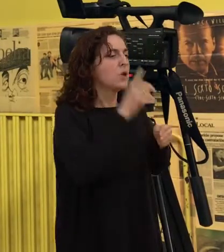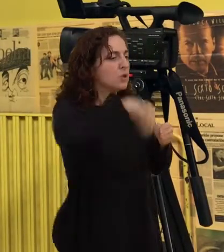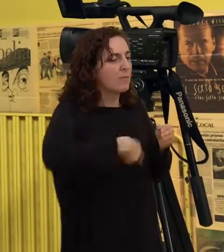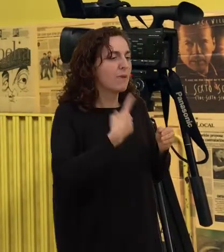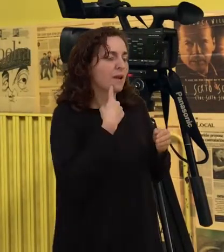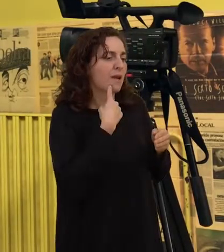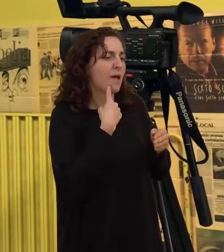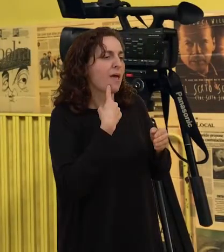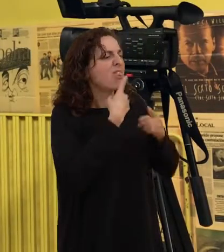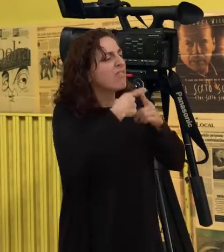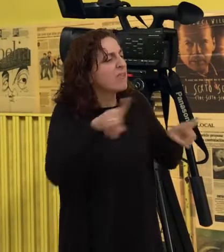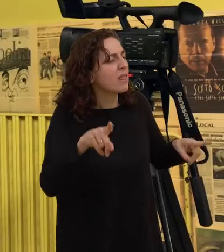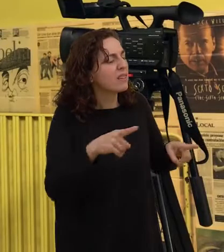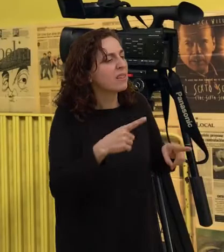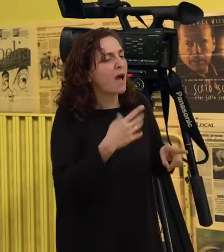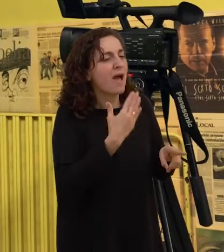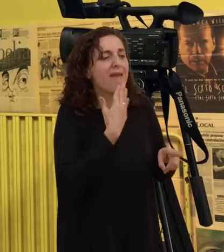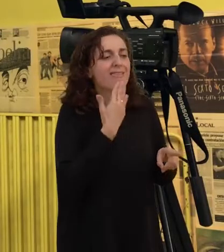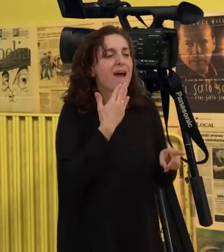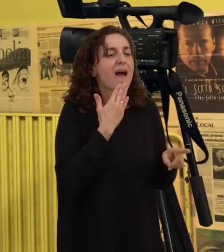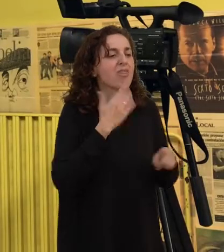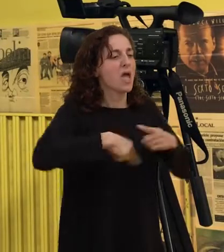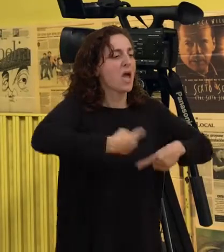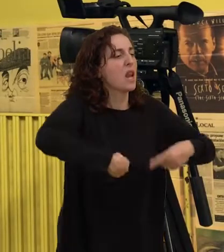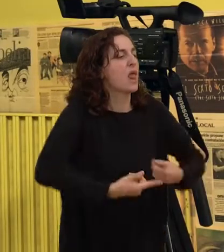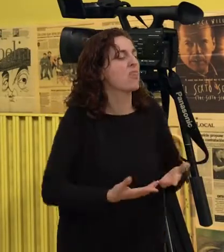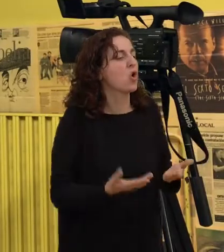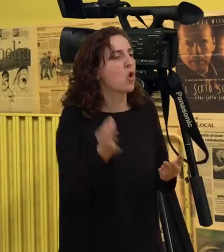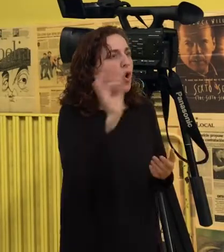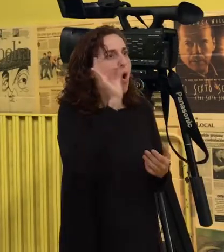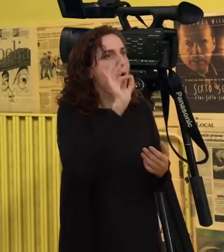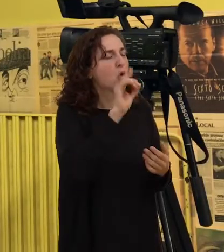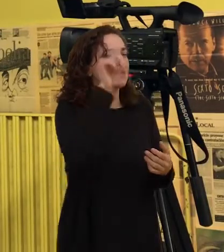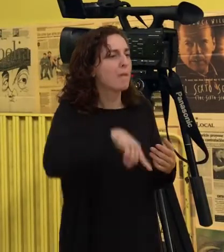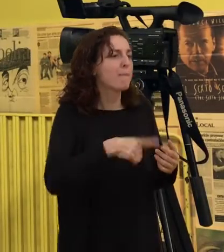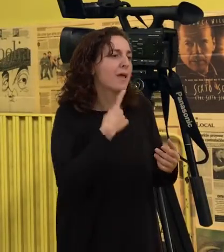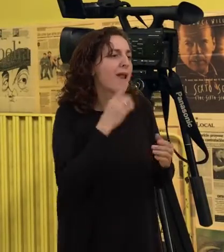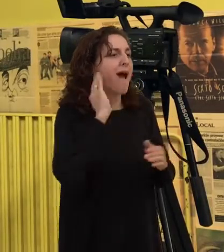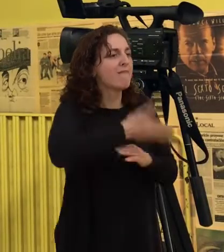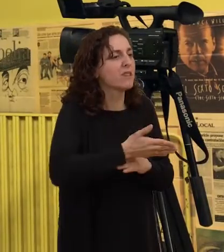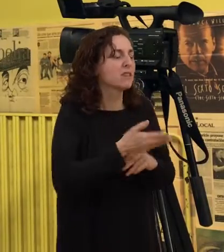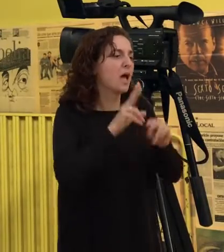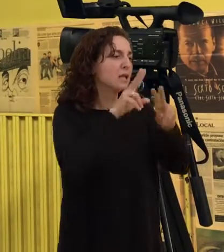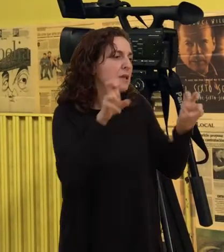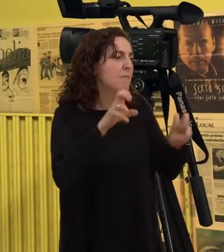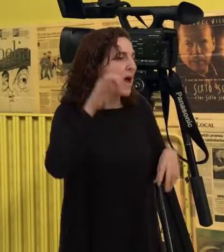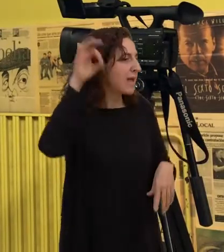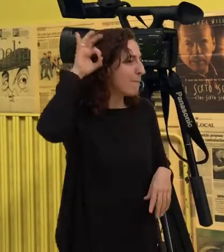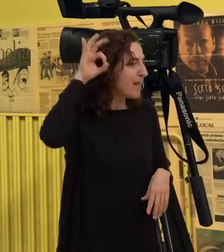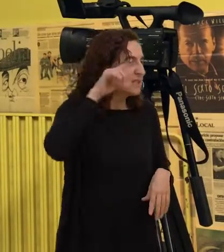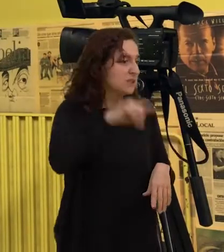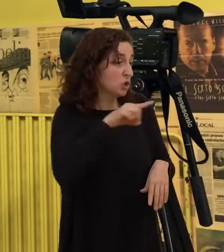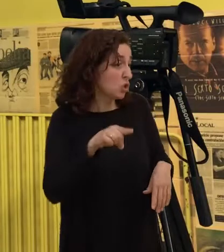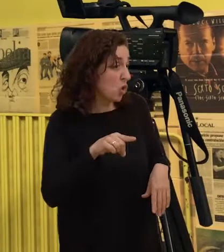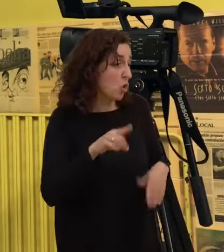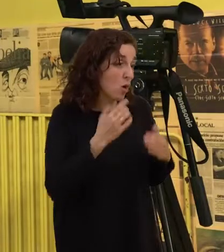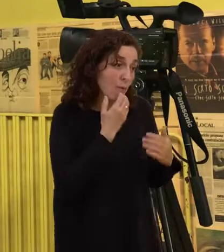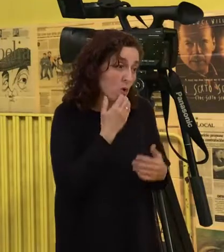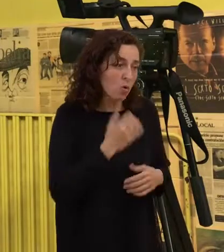distinciones generacionales, diferencias marcadas, tamén en cuanto á implante coclear, por exemplo. Sí,